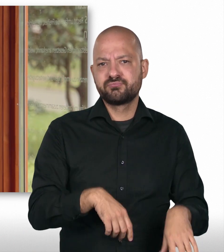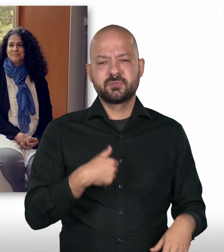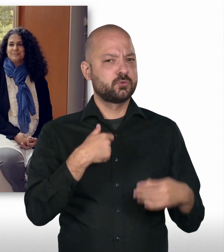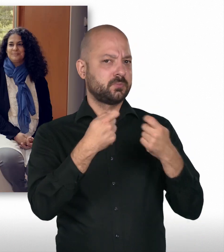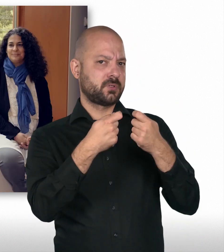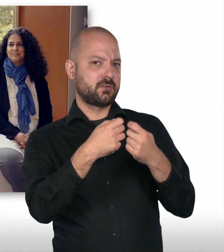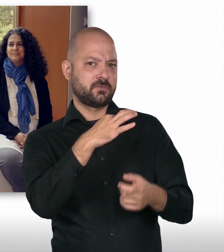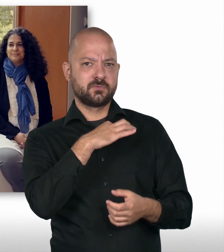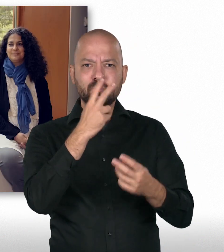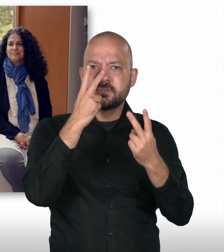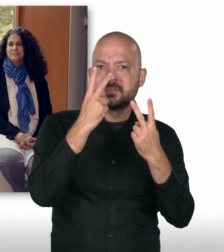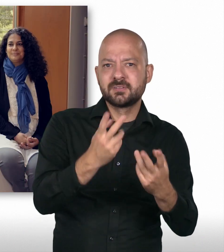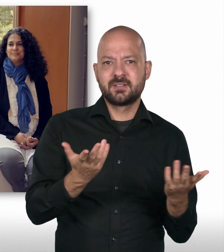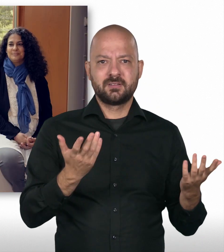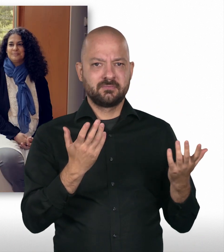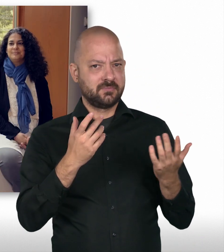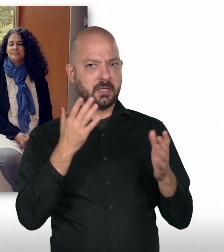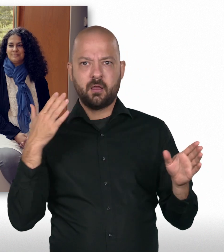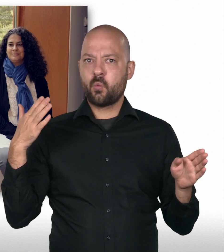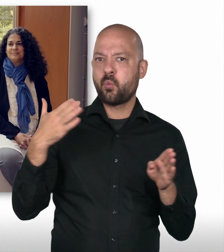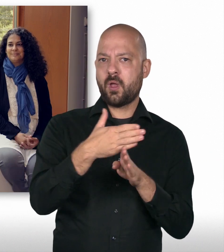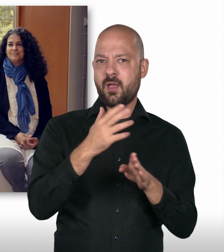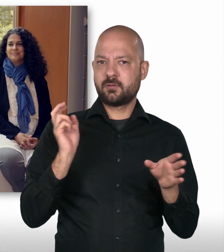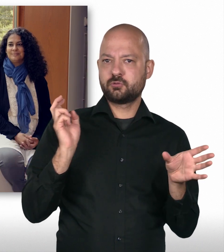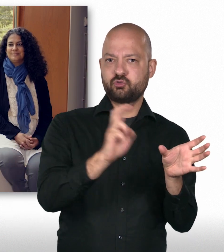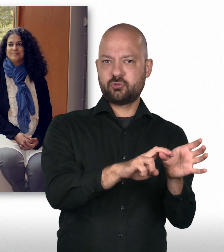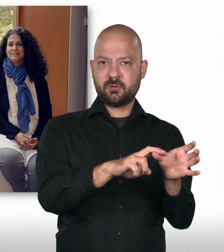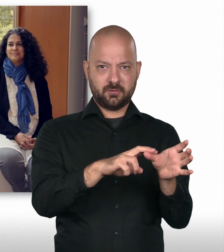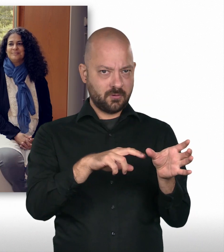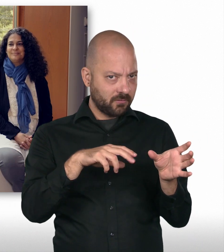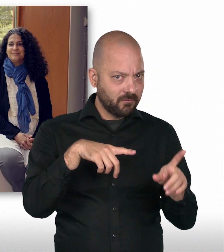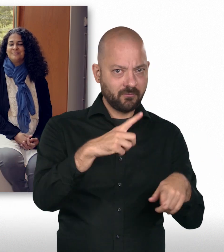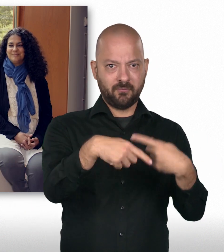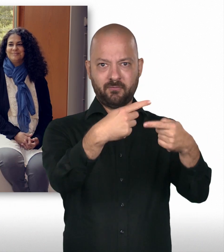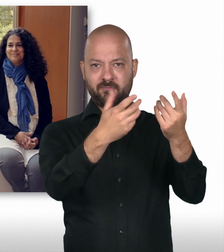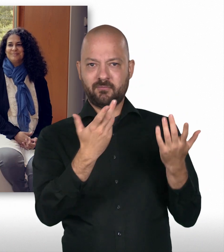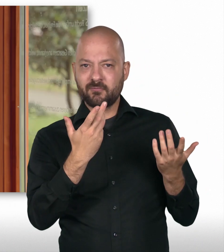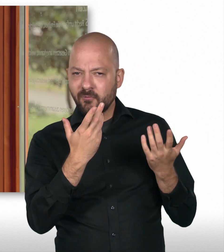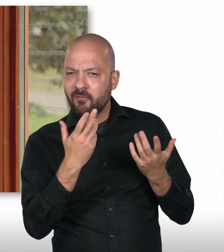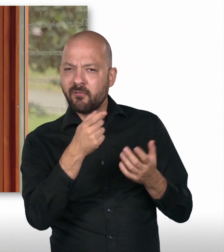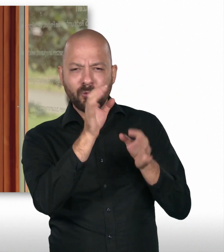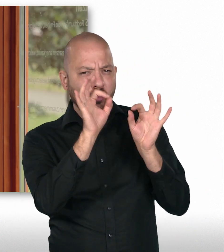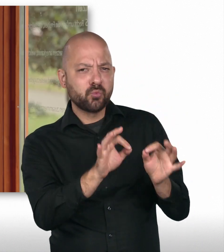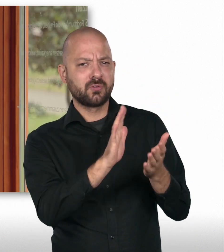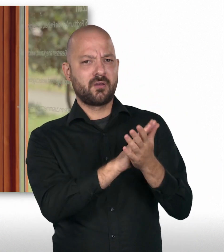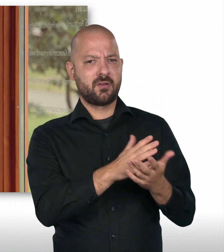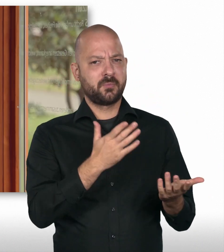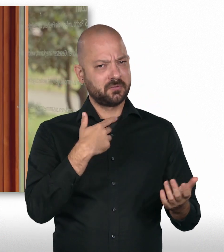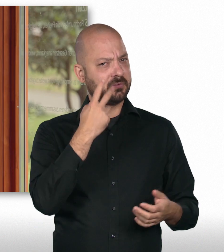Quereinsteiger da auch rein kann und wie gut das für dich funktioniert. Sehe ich ja, du strahlst, also drücke ich dir da ganz, ganz fest die Daumen für die Prüfung,